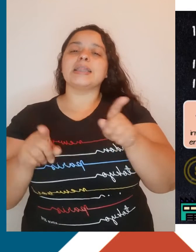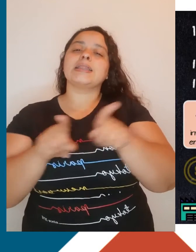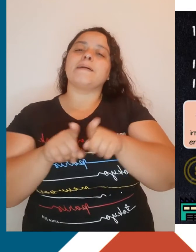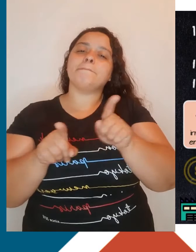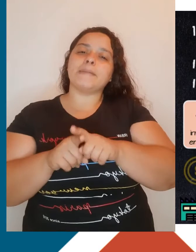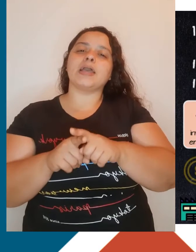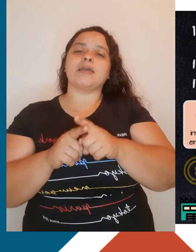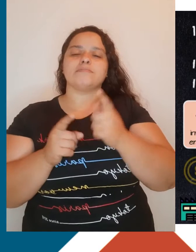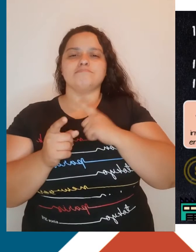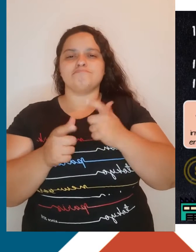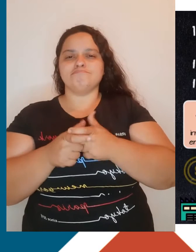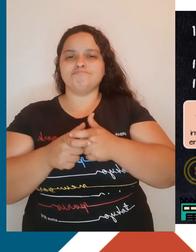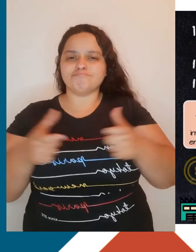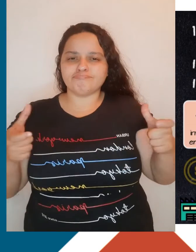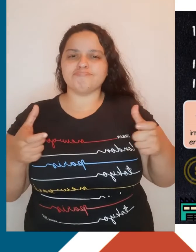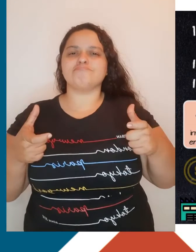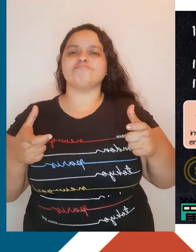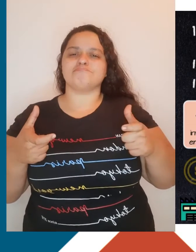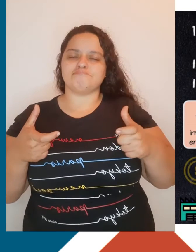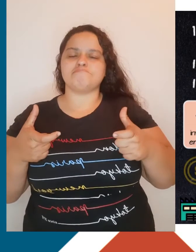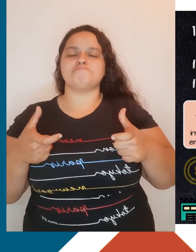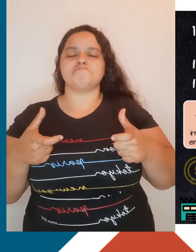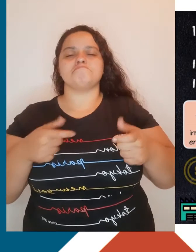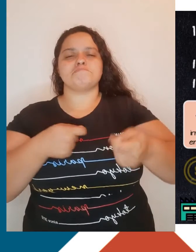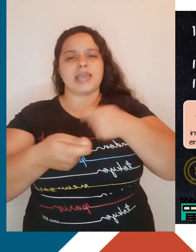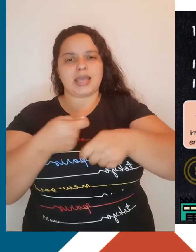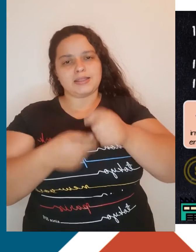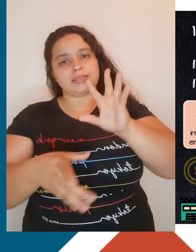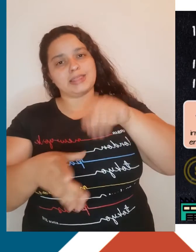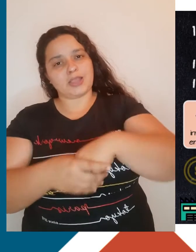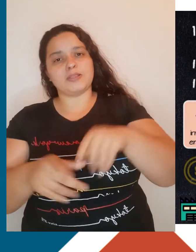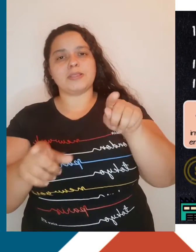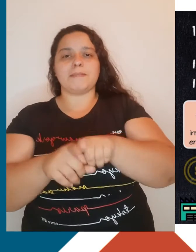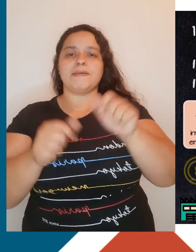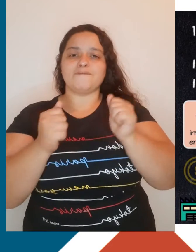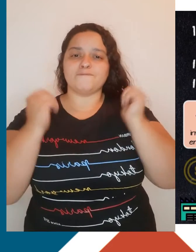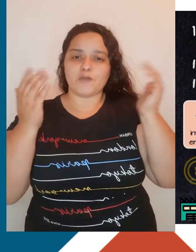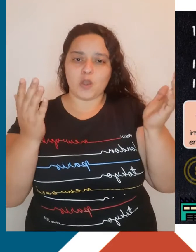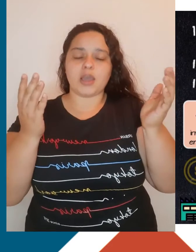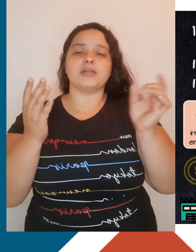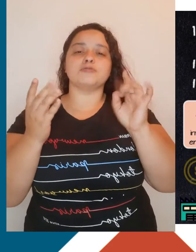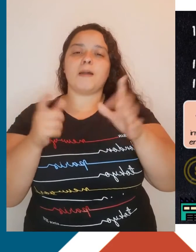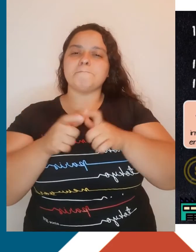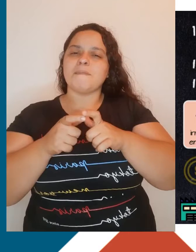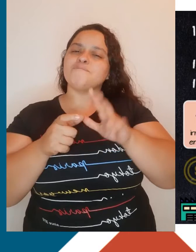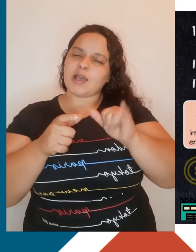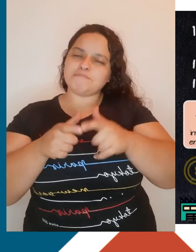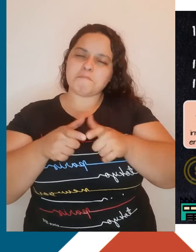amplo mercado consumidor interno e externo, que só aumentariam ao longo desse processo. O